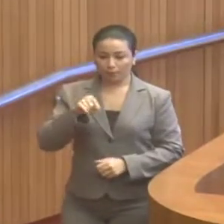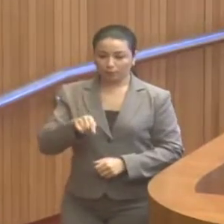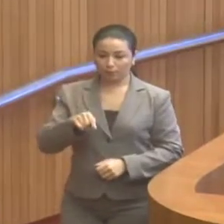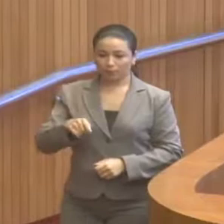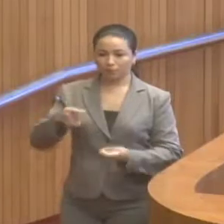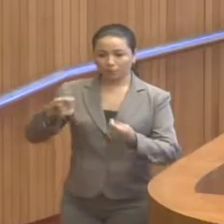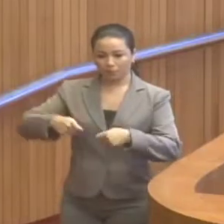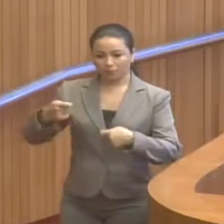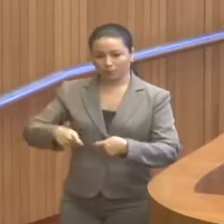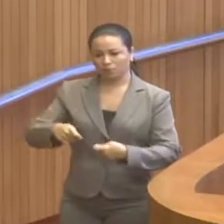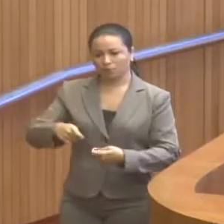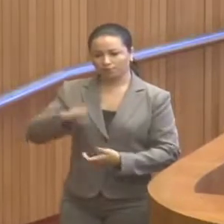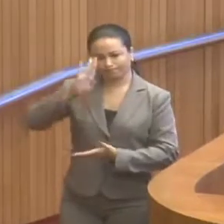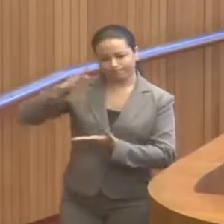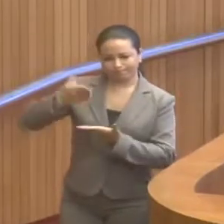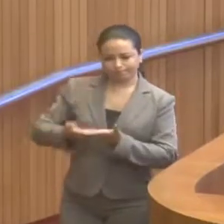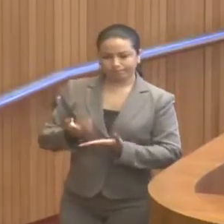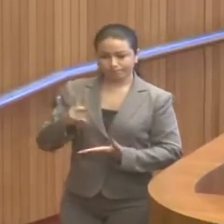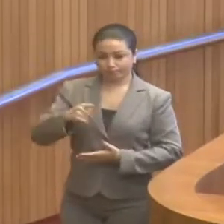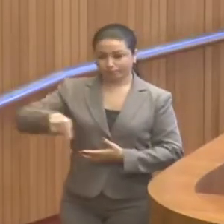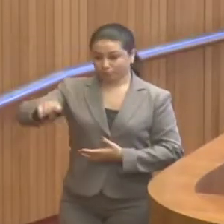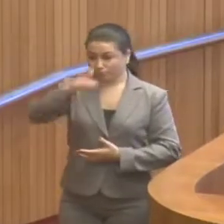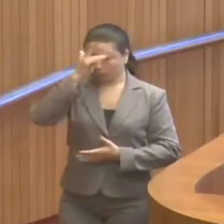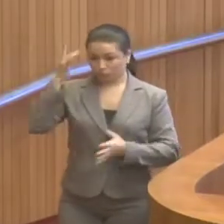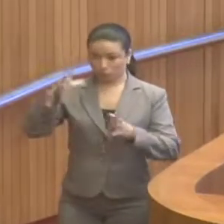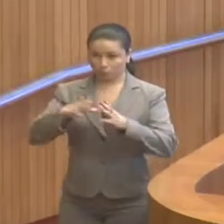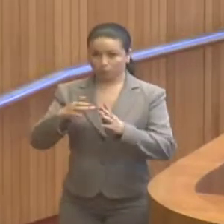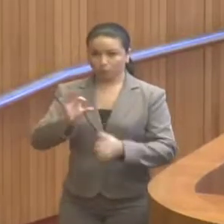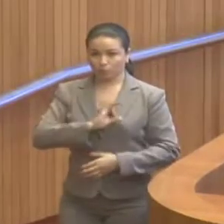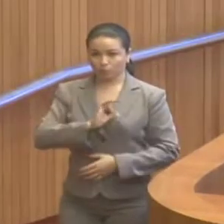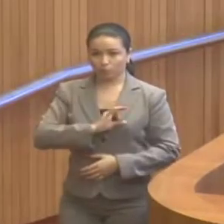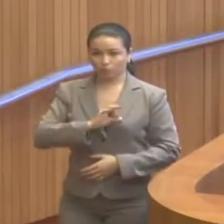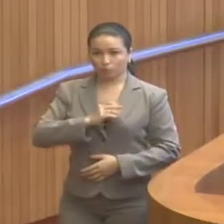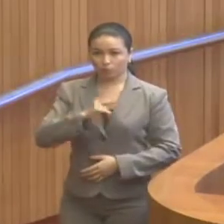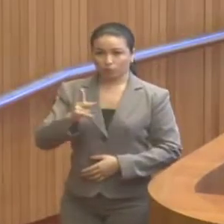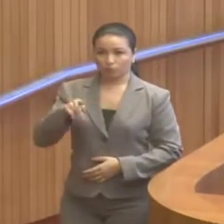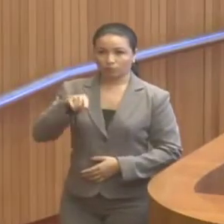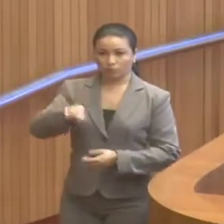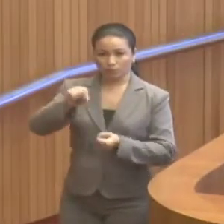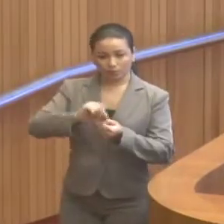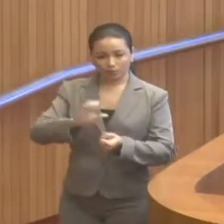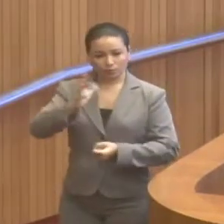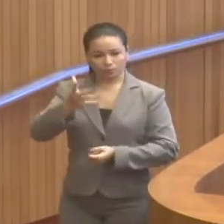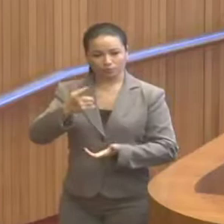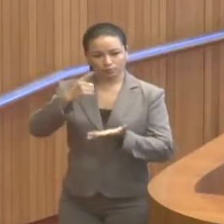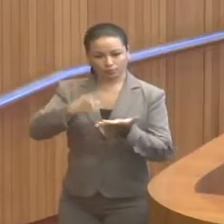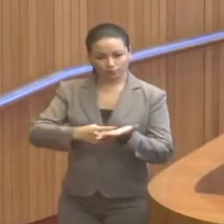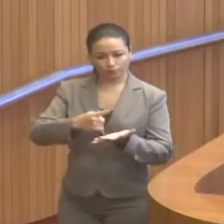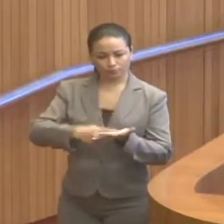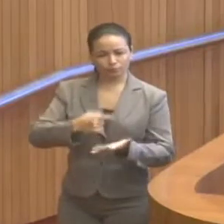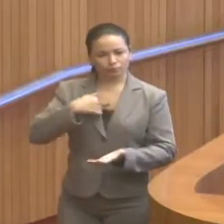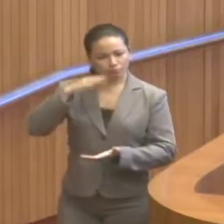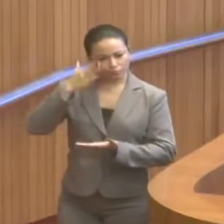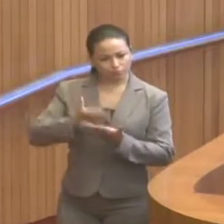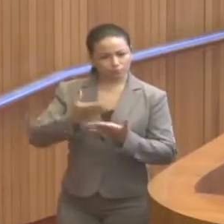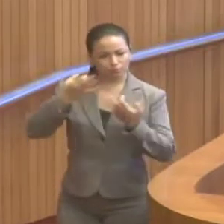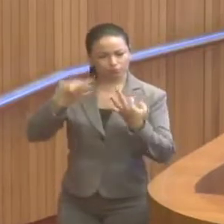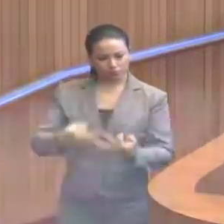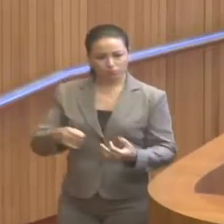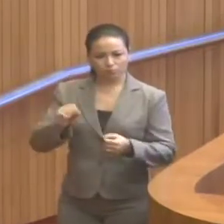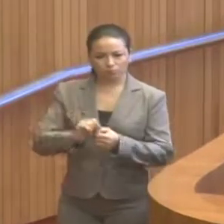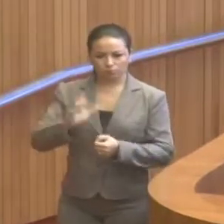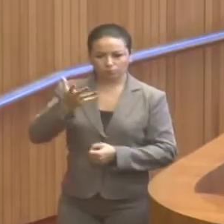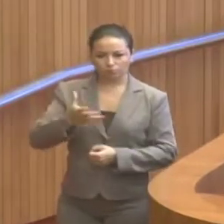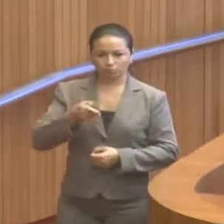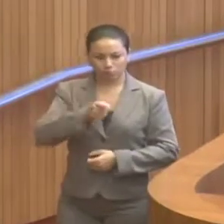que o que precisa é credibilidade. Eles confiarem em que vossa excelência e o senador vão fazer cumprir esse acordo que eu tenho certeza que vão fazer